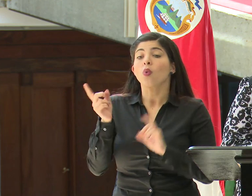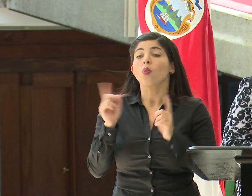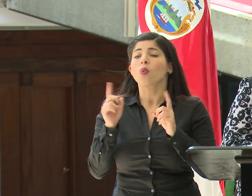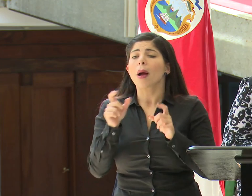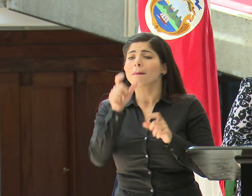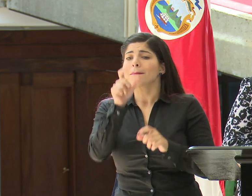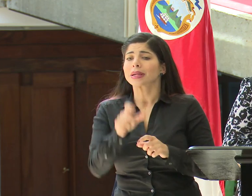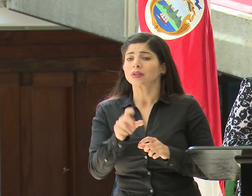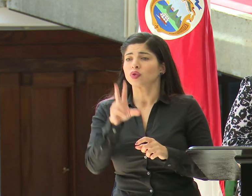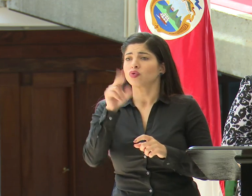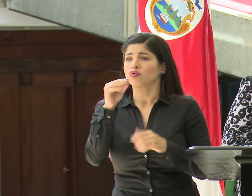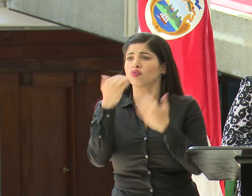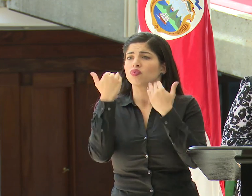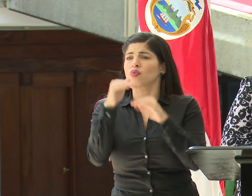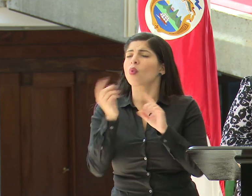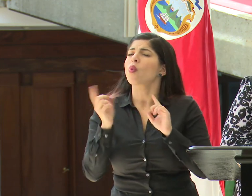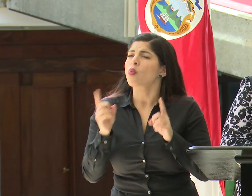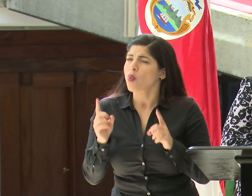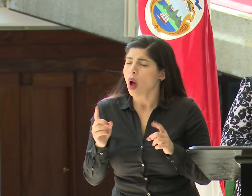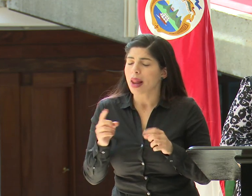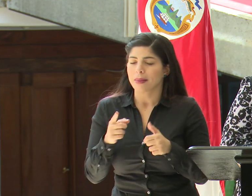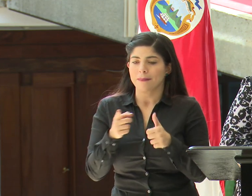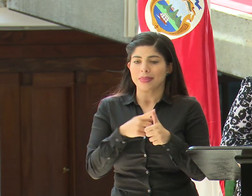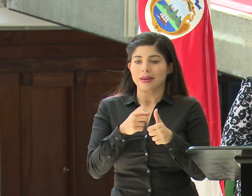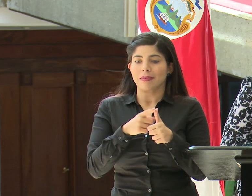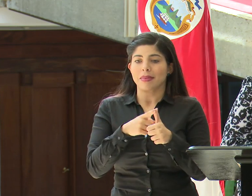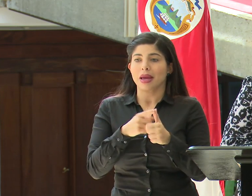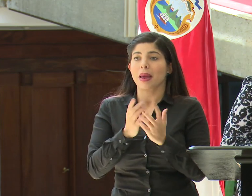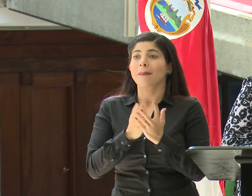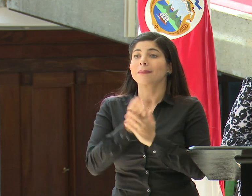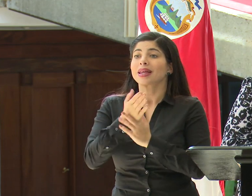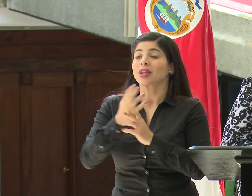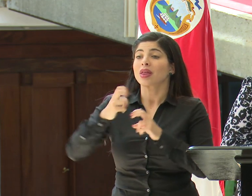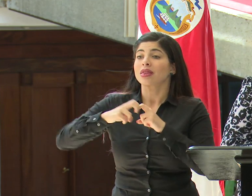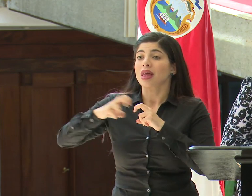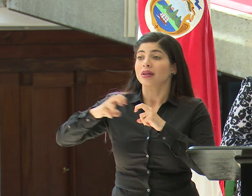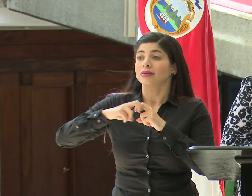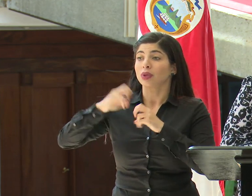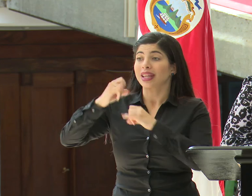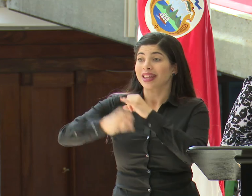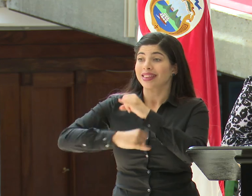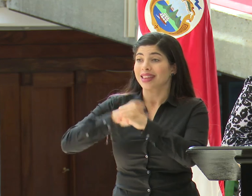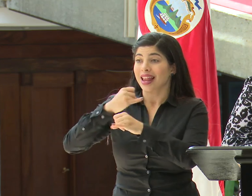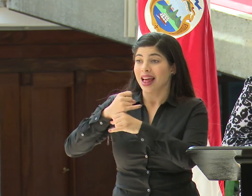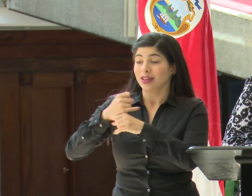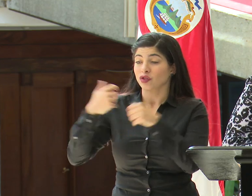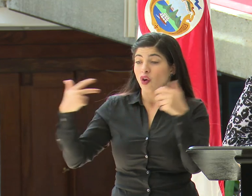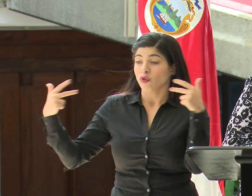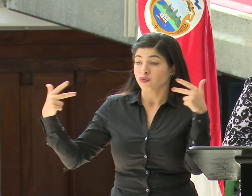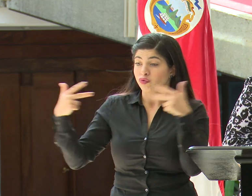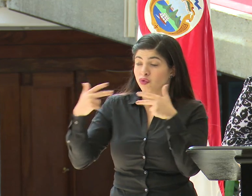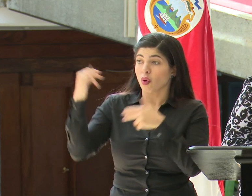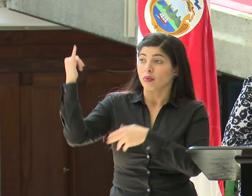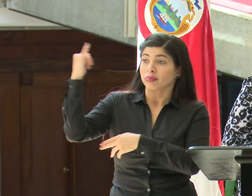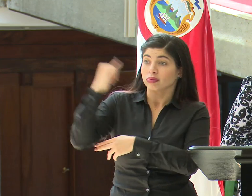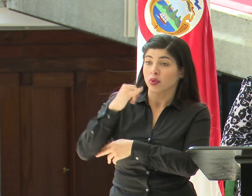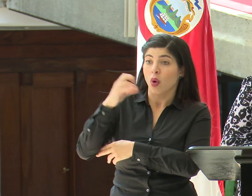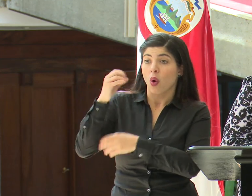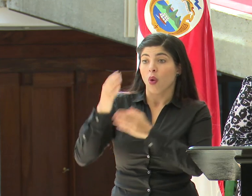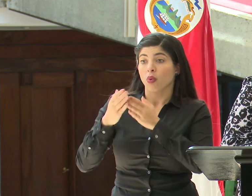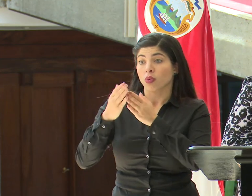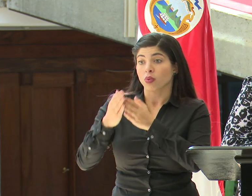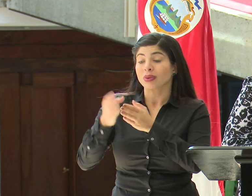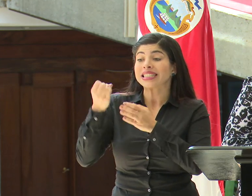aplicar la restricción. El primero de ellos es a los medios de transporte internacional, terrestre, aéreo, marítimo,